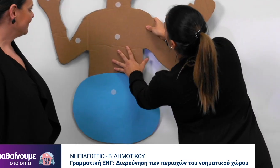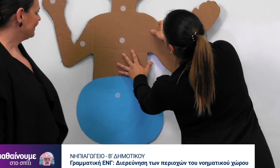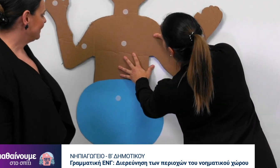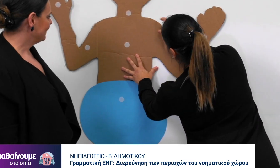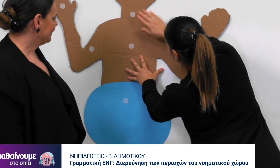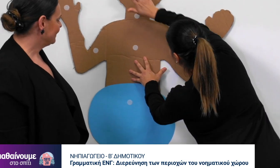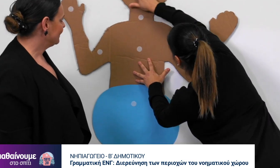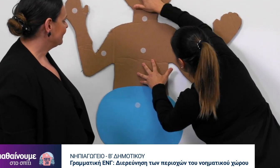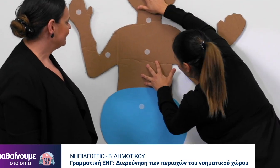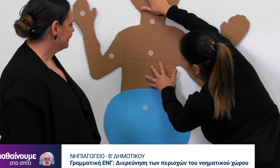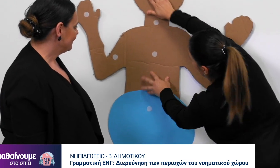Ας το τοποθετήσουμε εδώ.